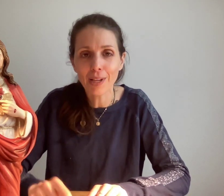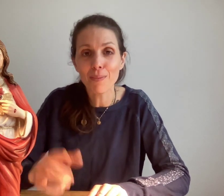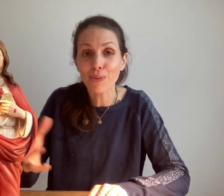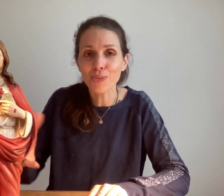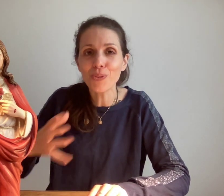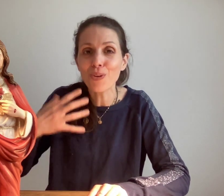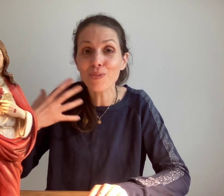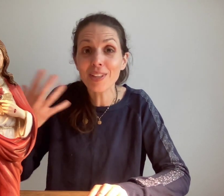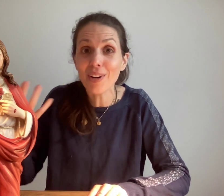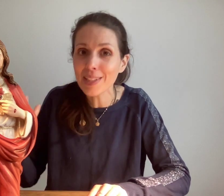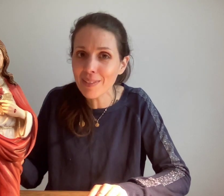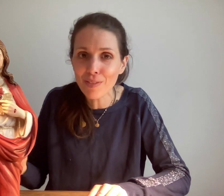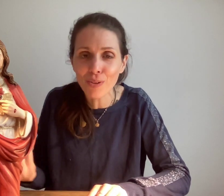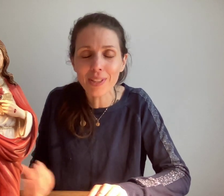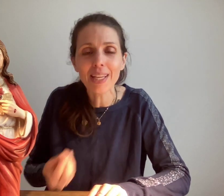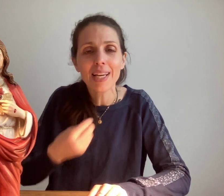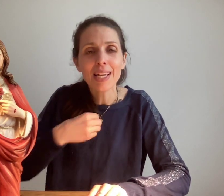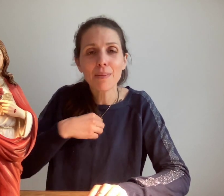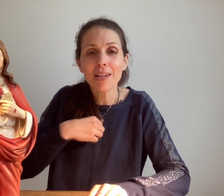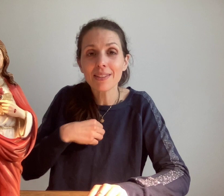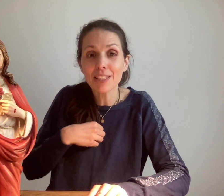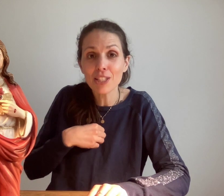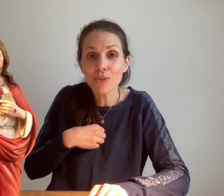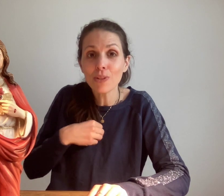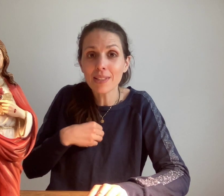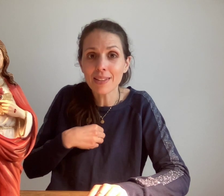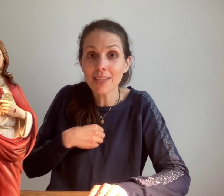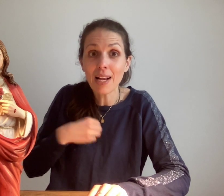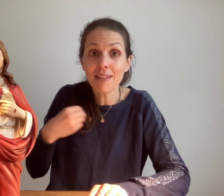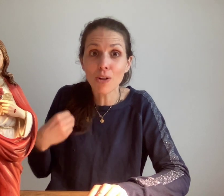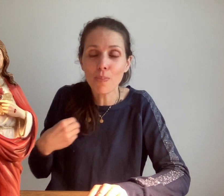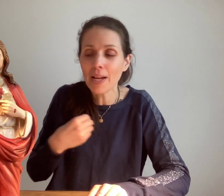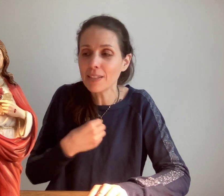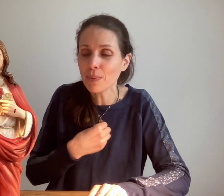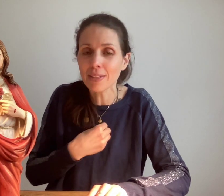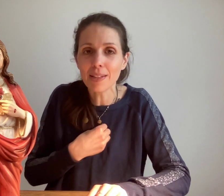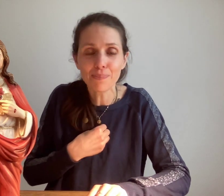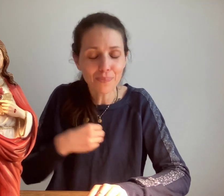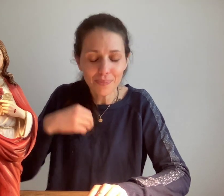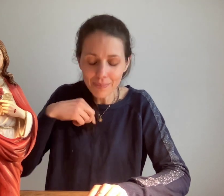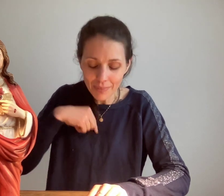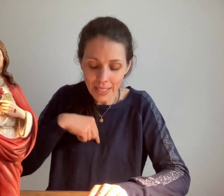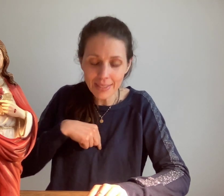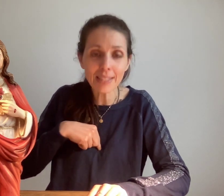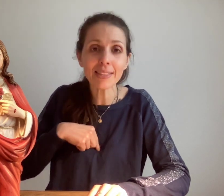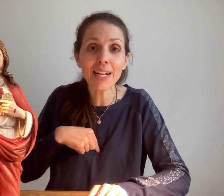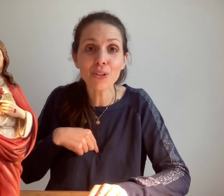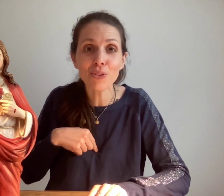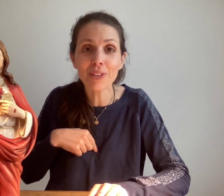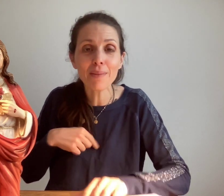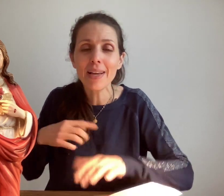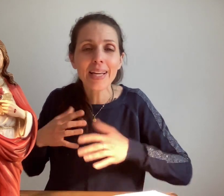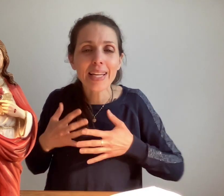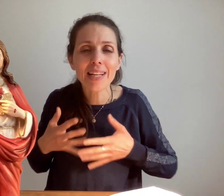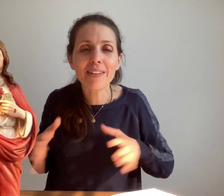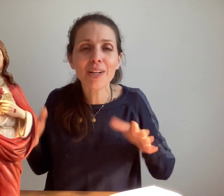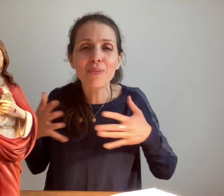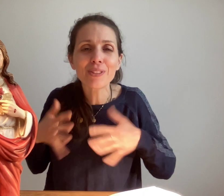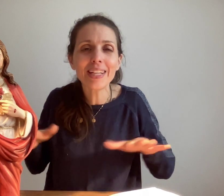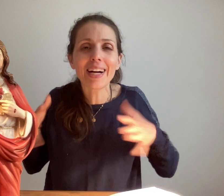Rappelons-nous qu'on vit dans la divine volonté, et bien c'est Jésus qui s'installe avec le Père, l'Esprit Saint, s'installe dans nos âmes et il vient commencer à